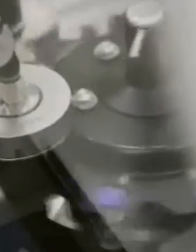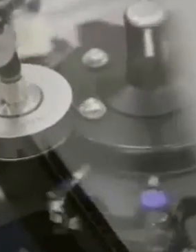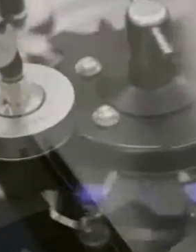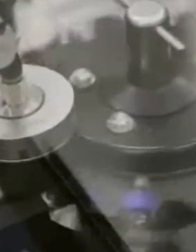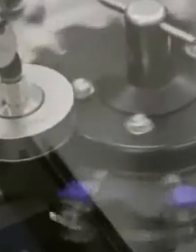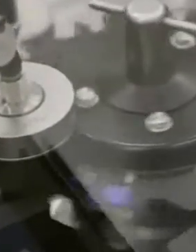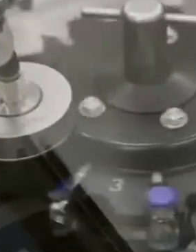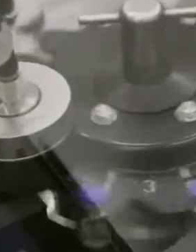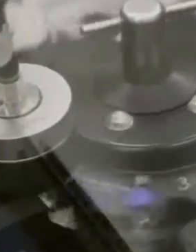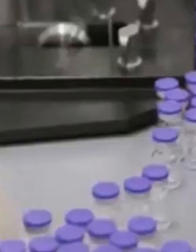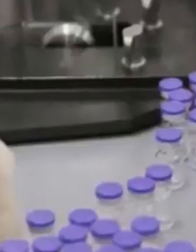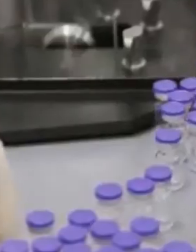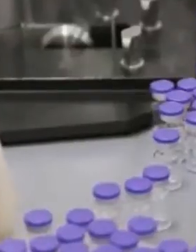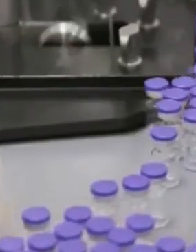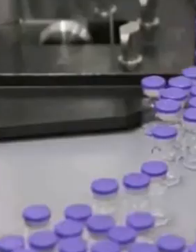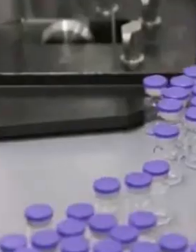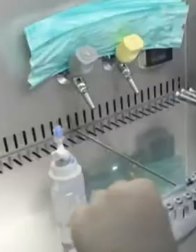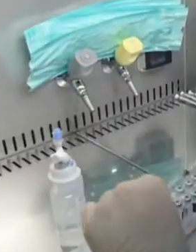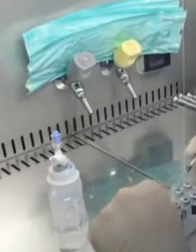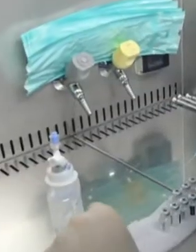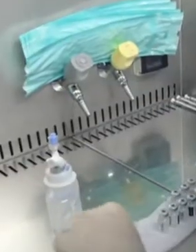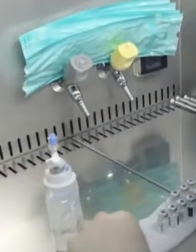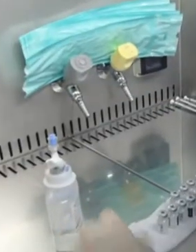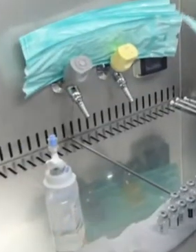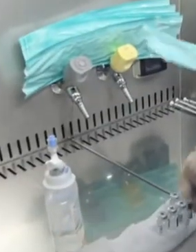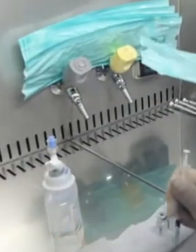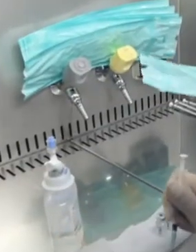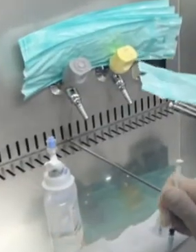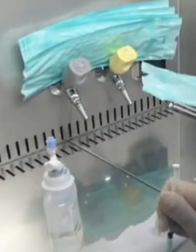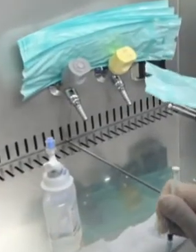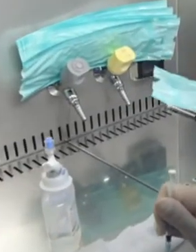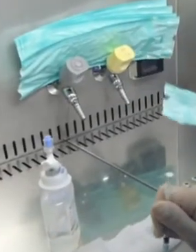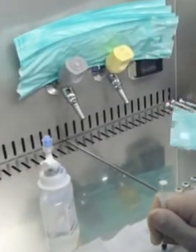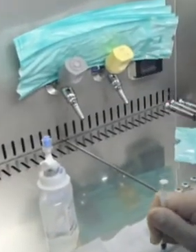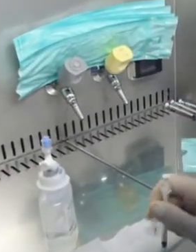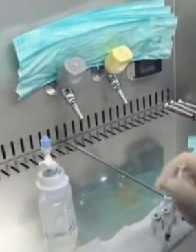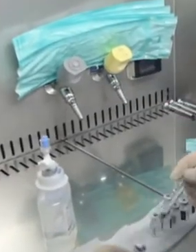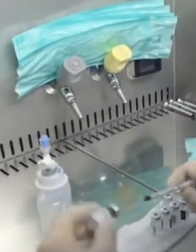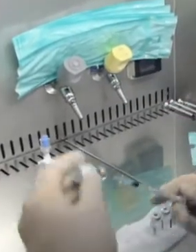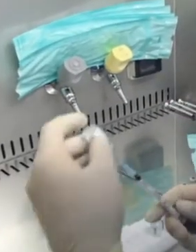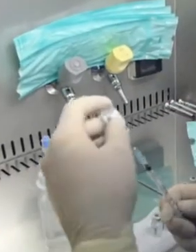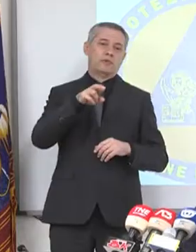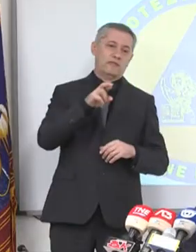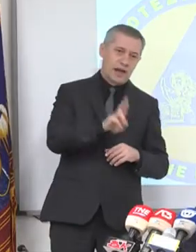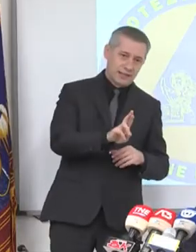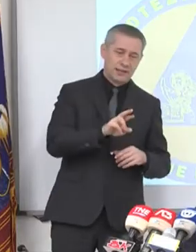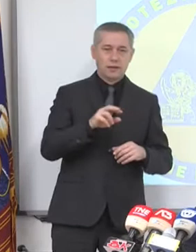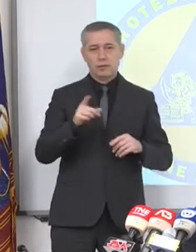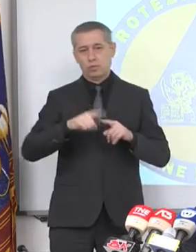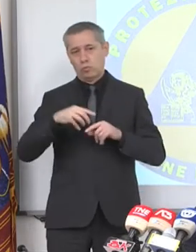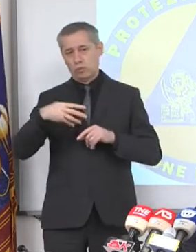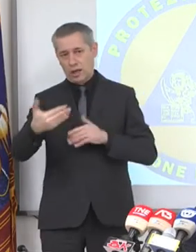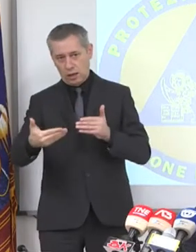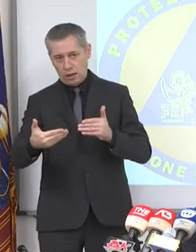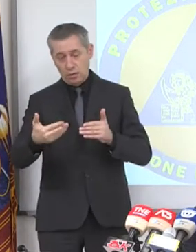somministrazione di AstraZeneca e Johnson & Johnson anche agli under 60, tema sollecitato dallo stesso Zaia. AstraZeneca e